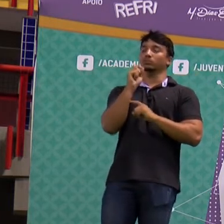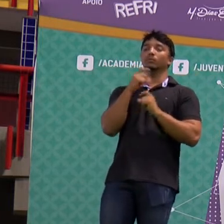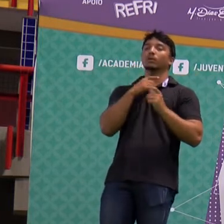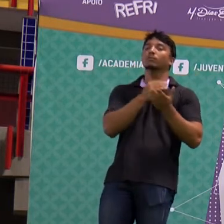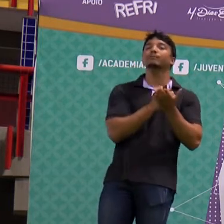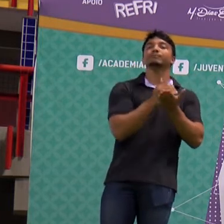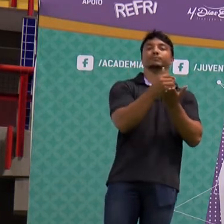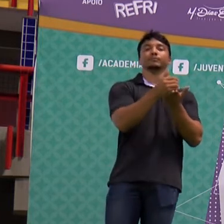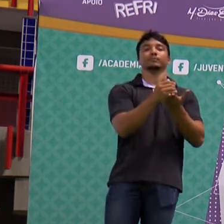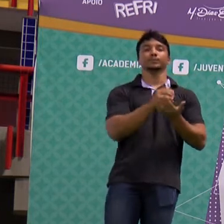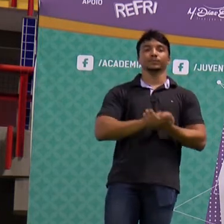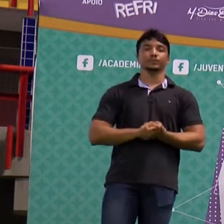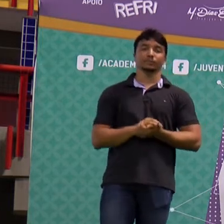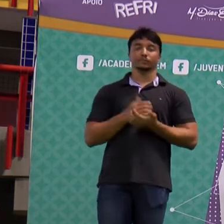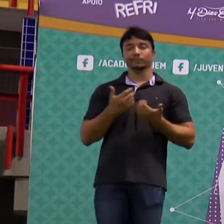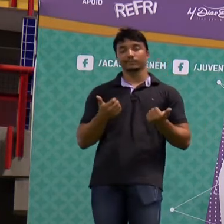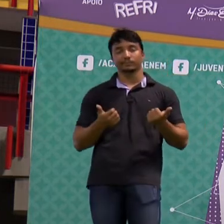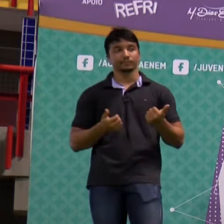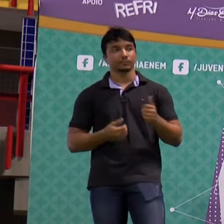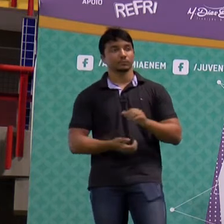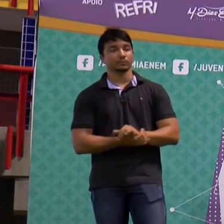começar a trabalhar. Bom,